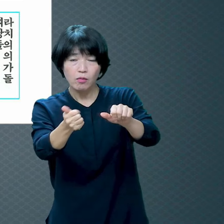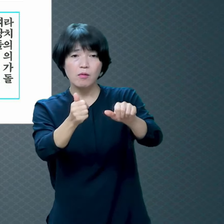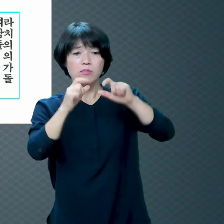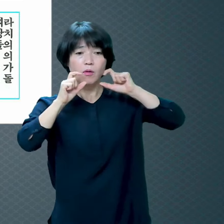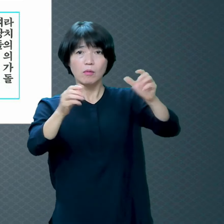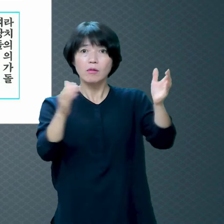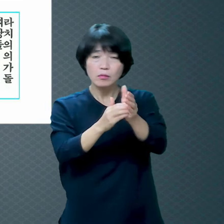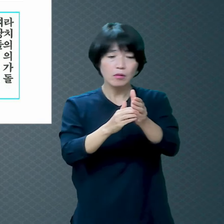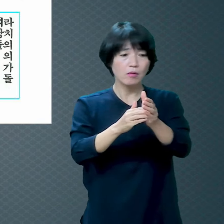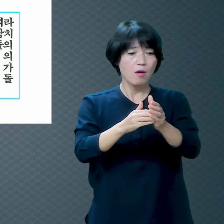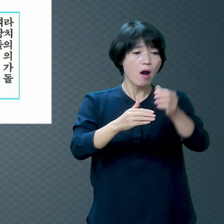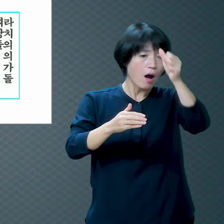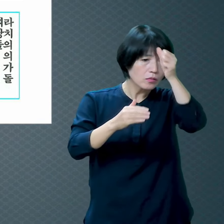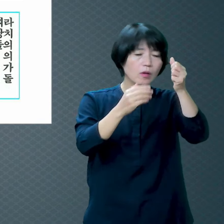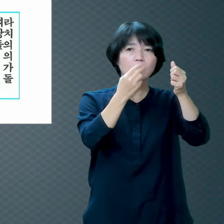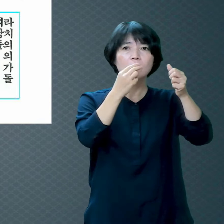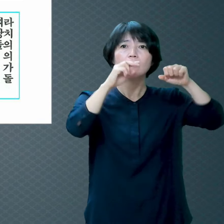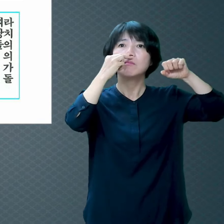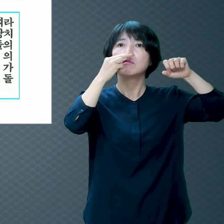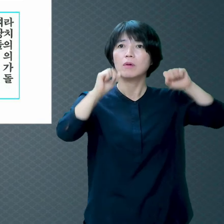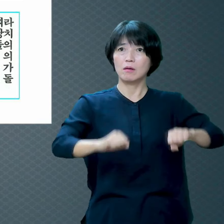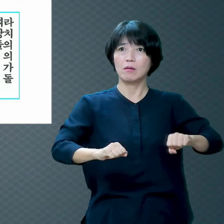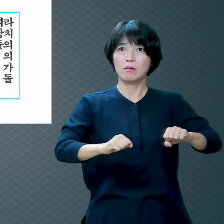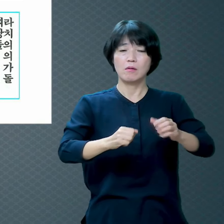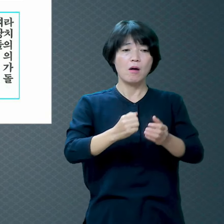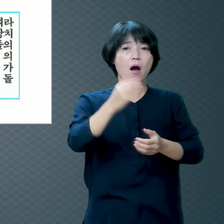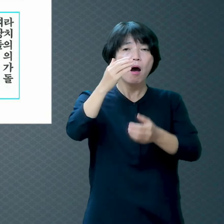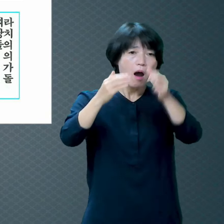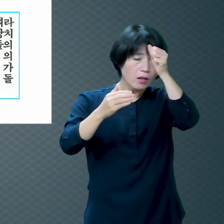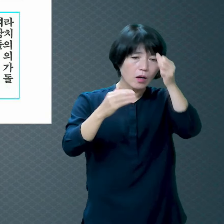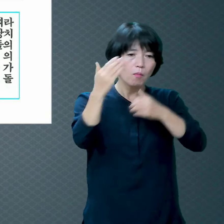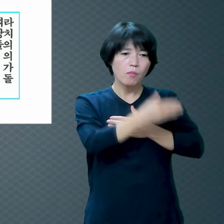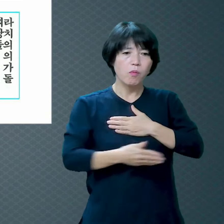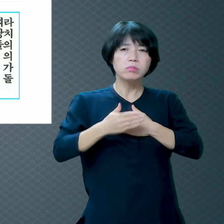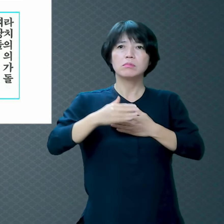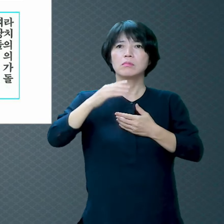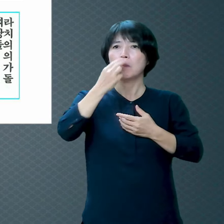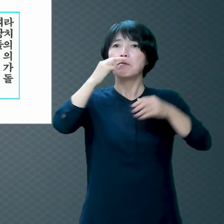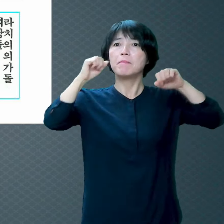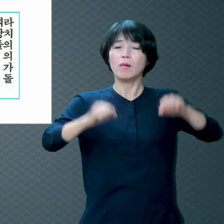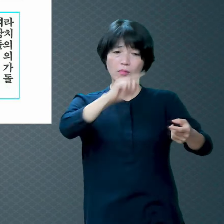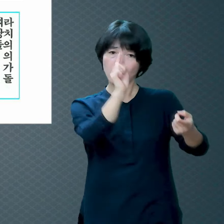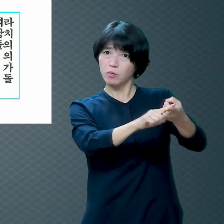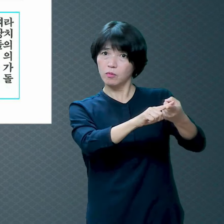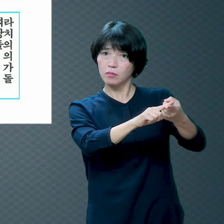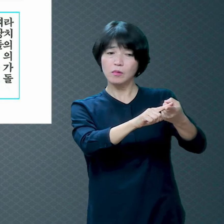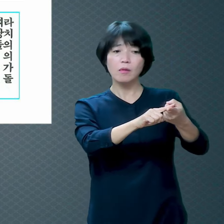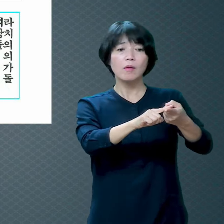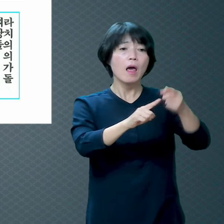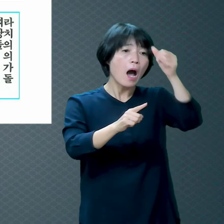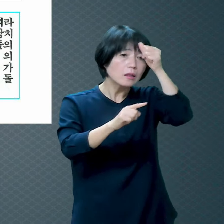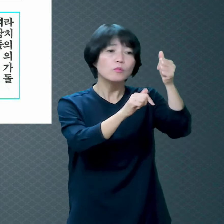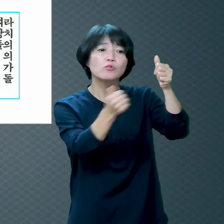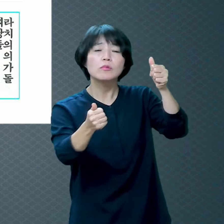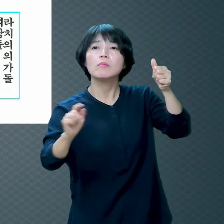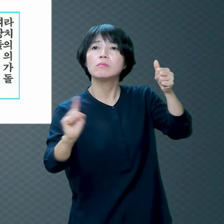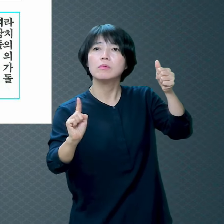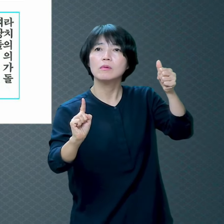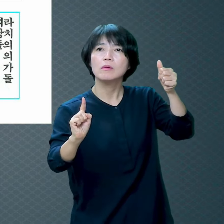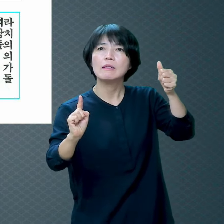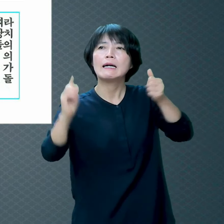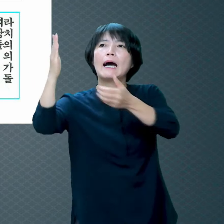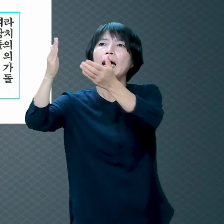그런데 그날 죽은 게 있어요 뭐가 죽었냐 하나님의 형상을 닮은